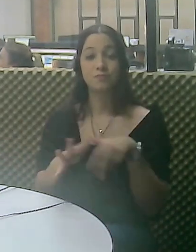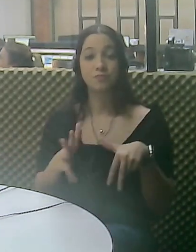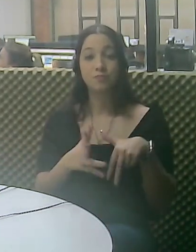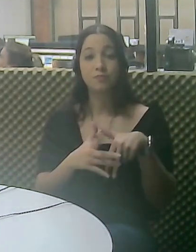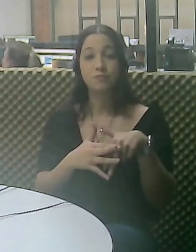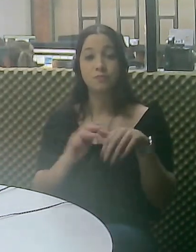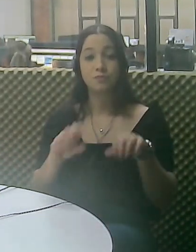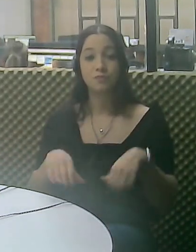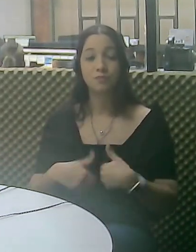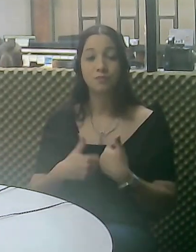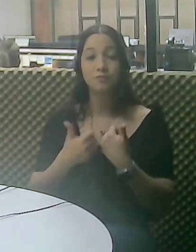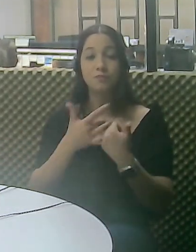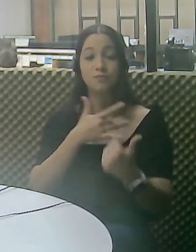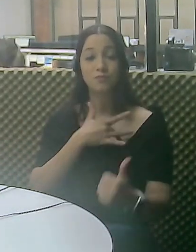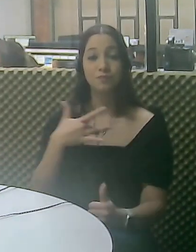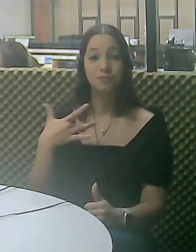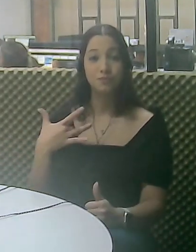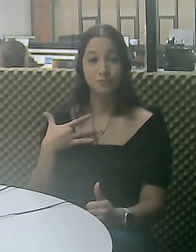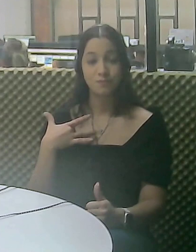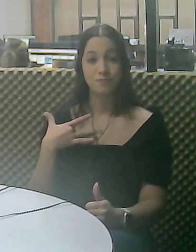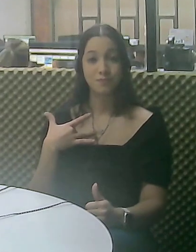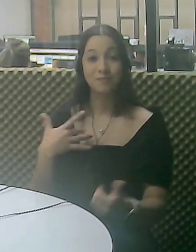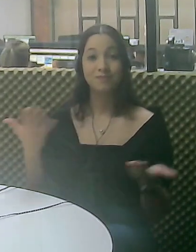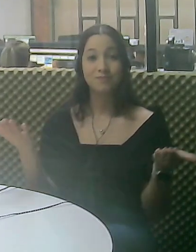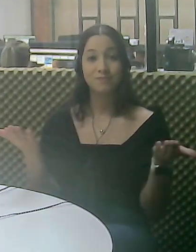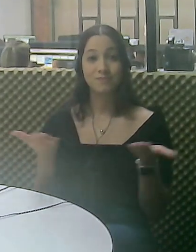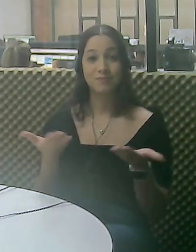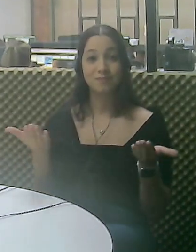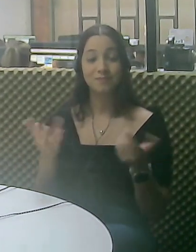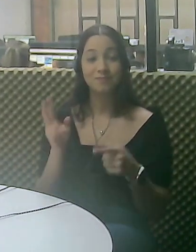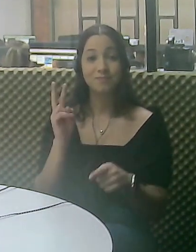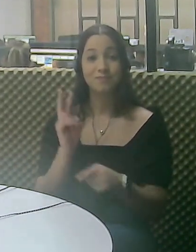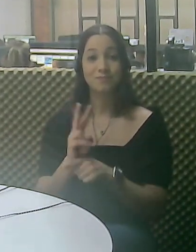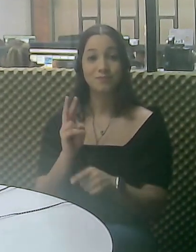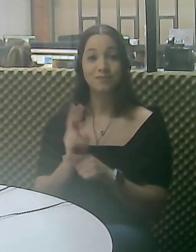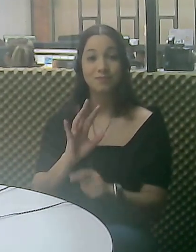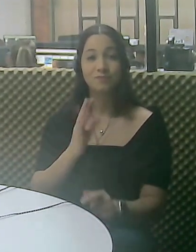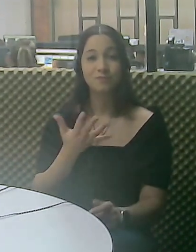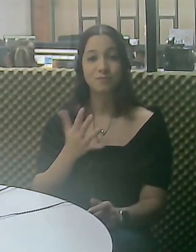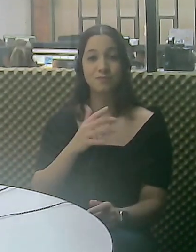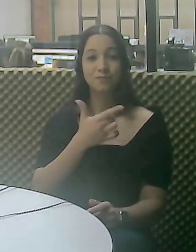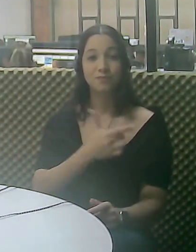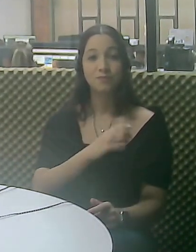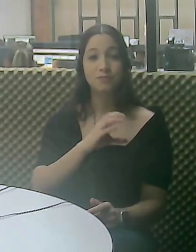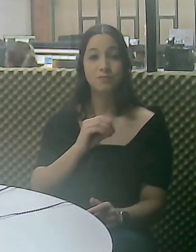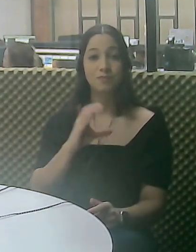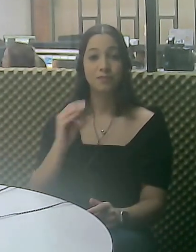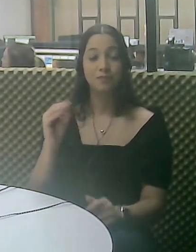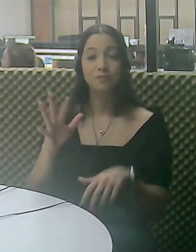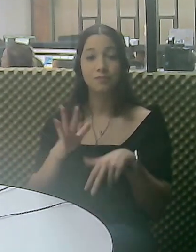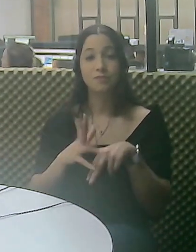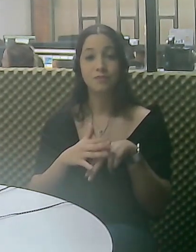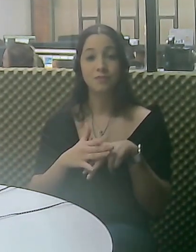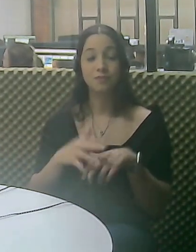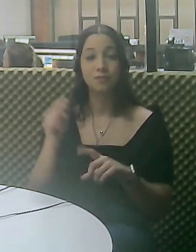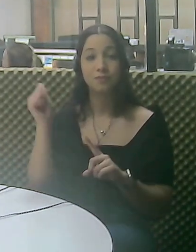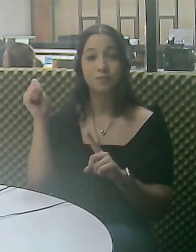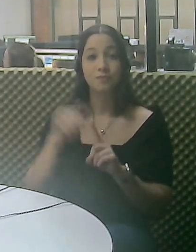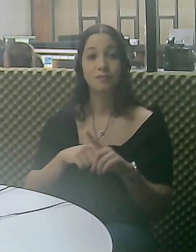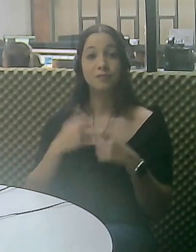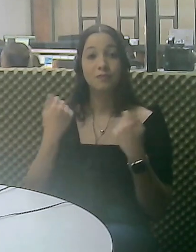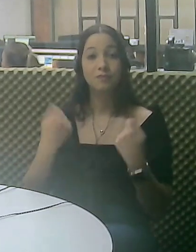oferecendo acompanhamento completo para que o paciente recuperasse plenamente a saúde. E agora, ele cuida de